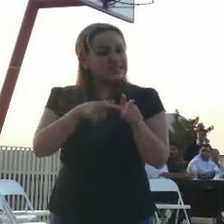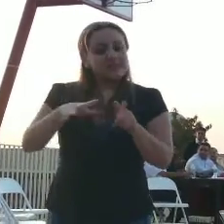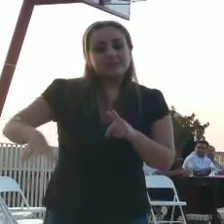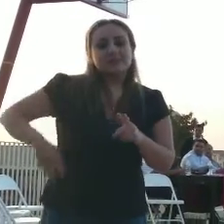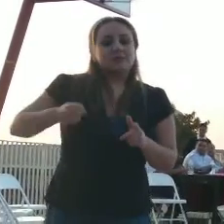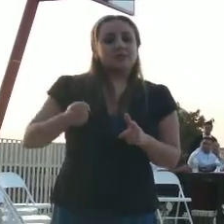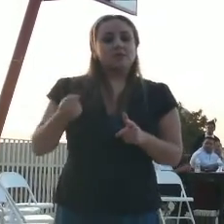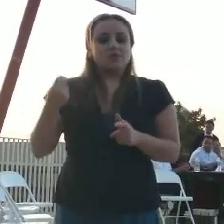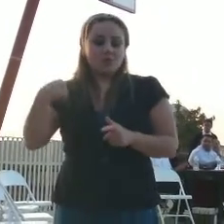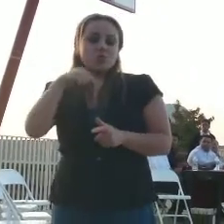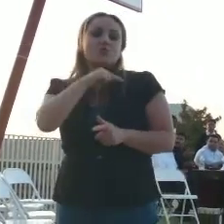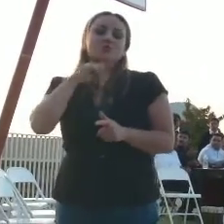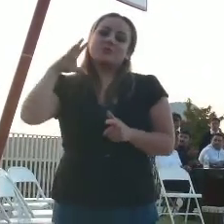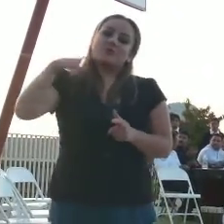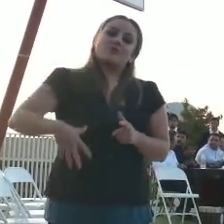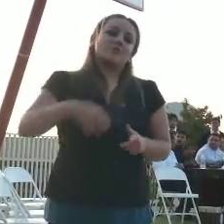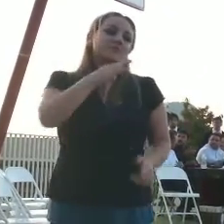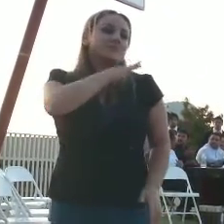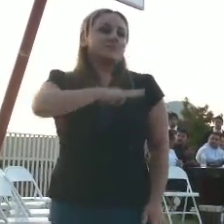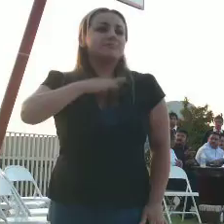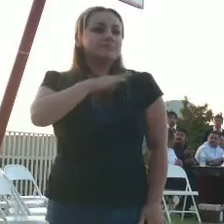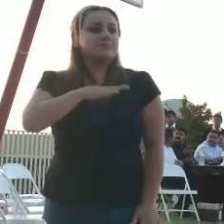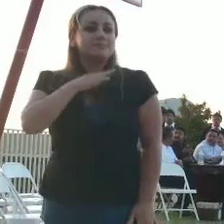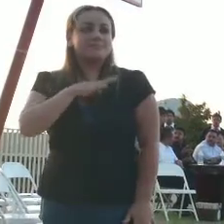Eres nuestro futuro. Felicidades.